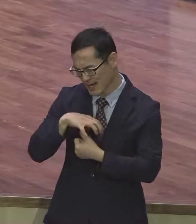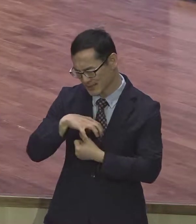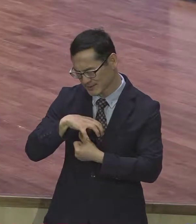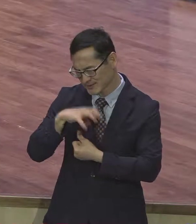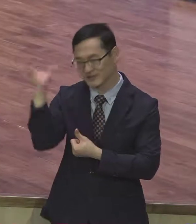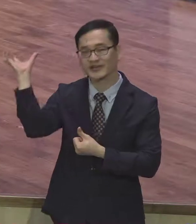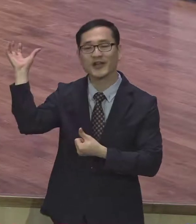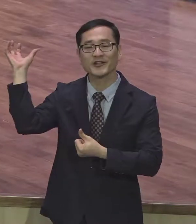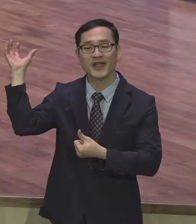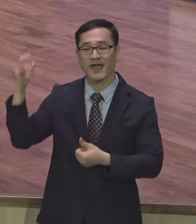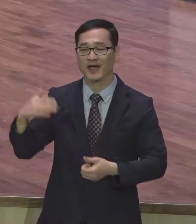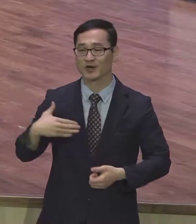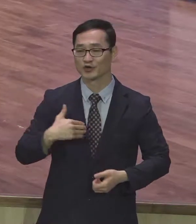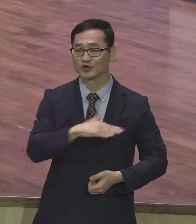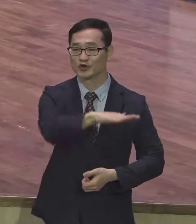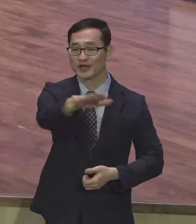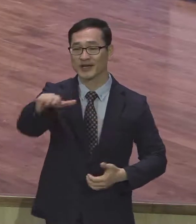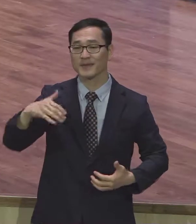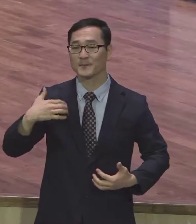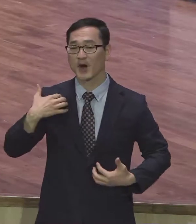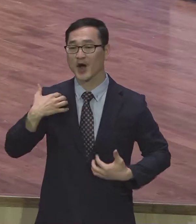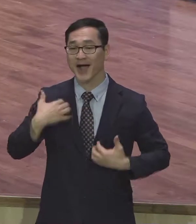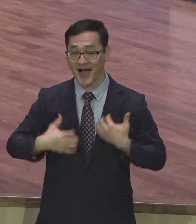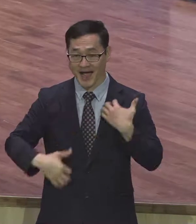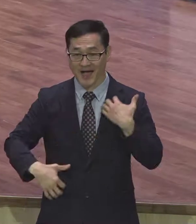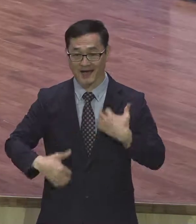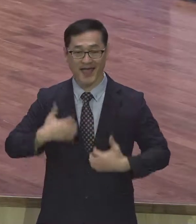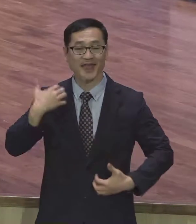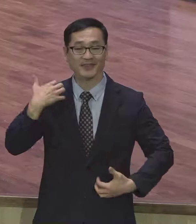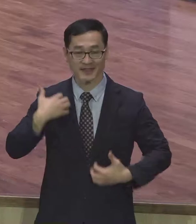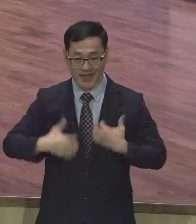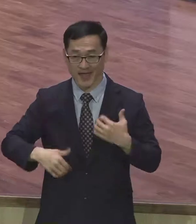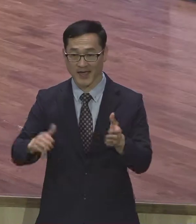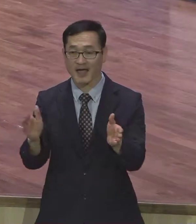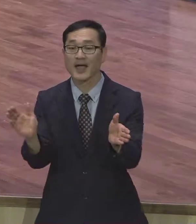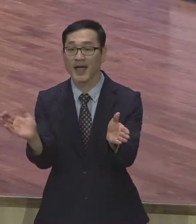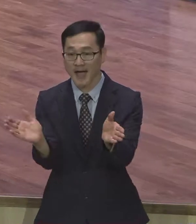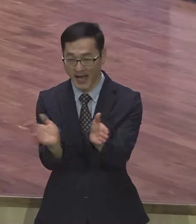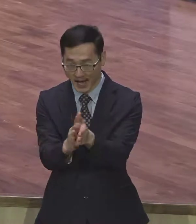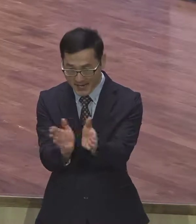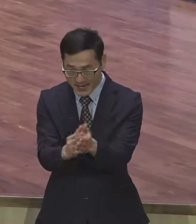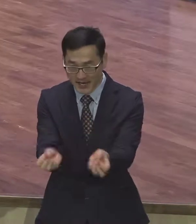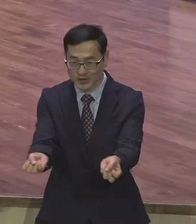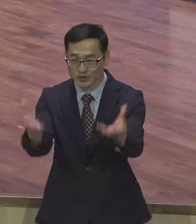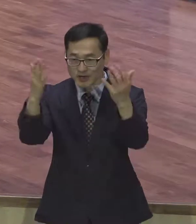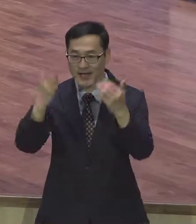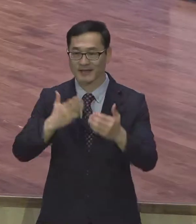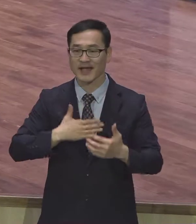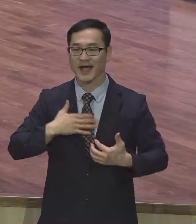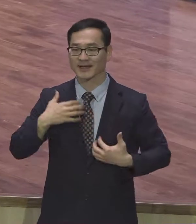쓸 것 견네 우리 기뻐하겠네 할렐루야 나